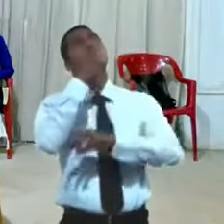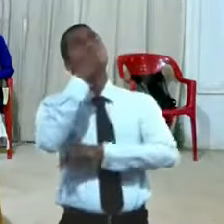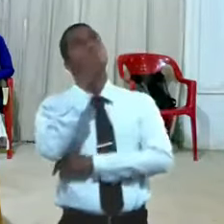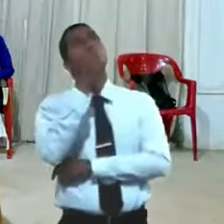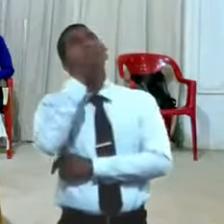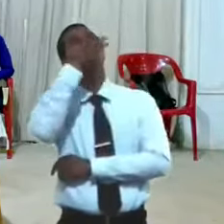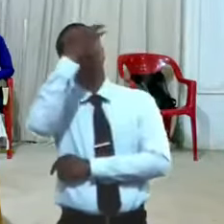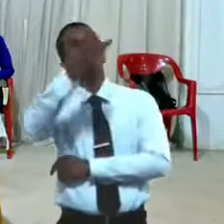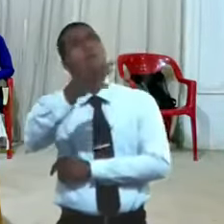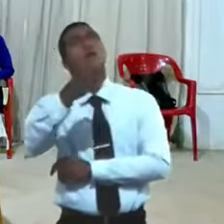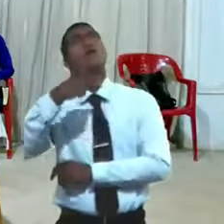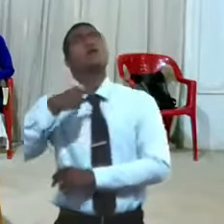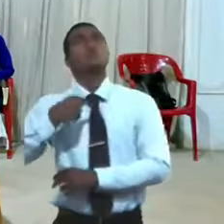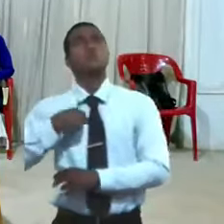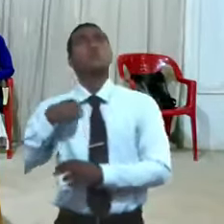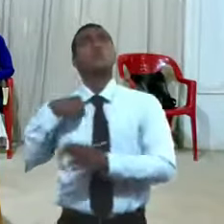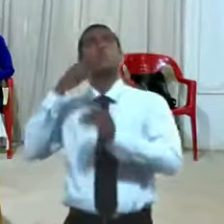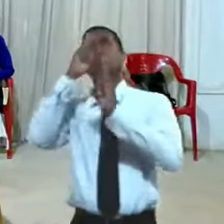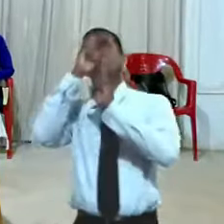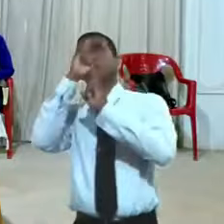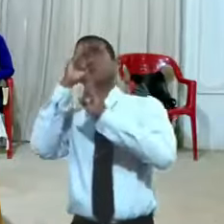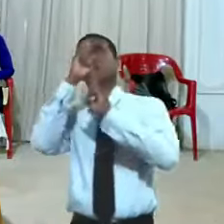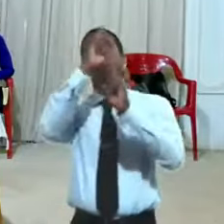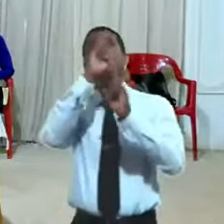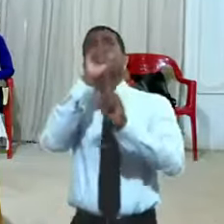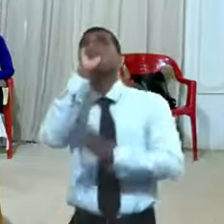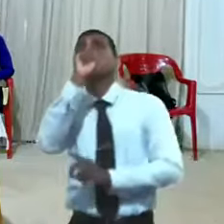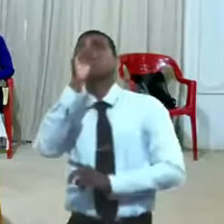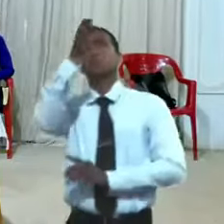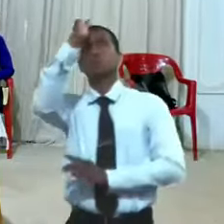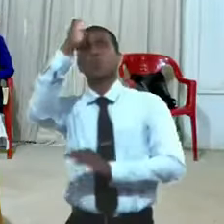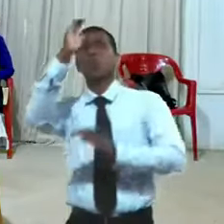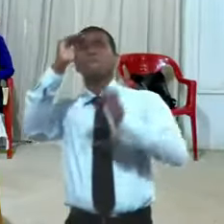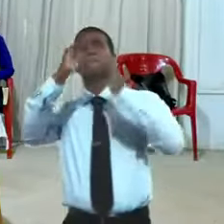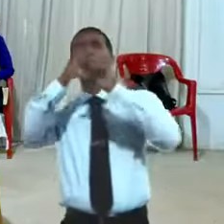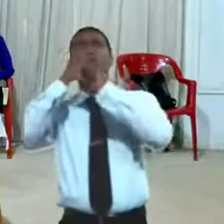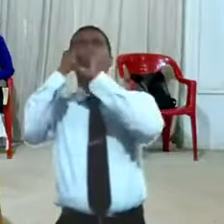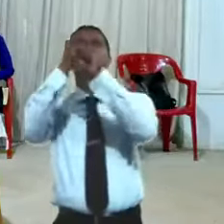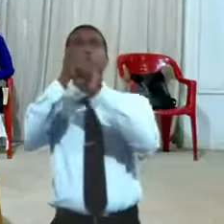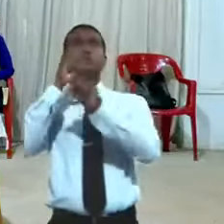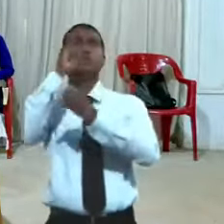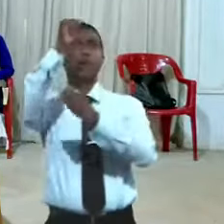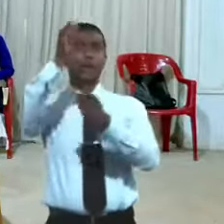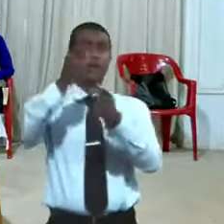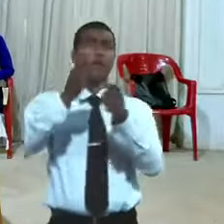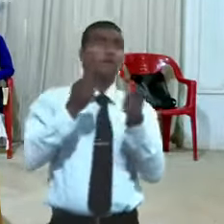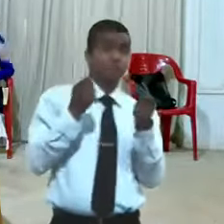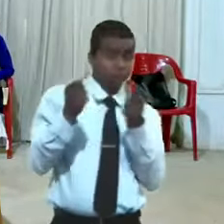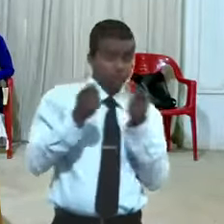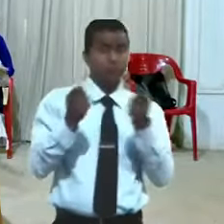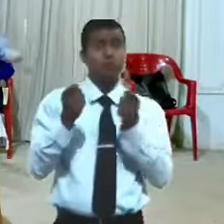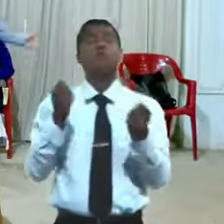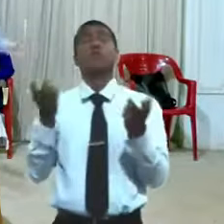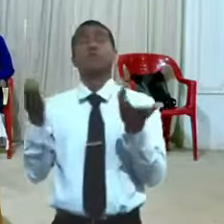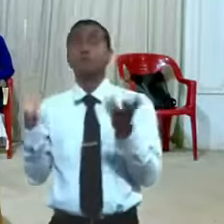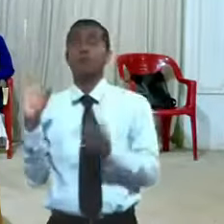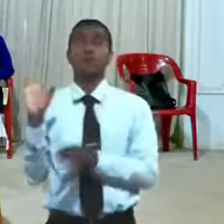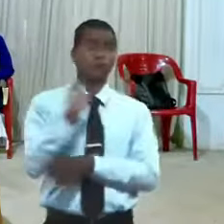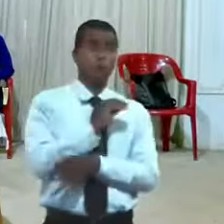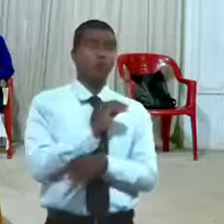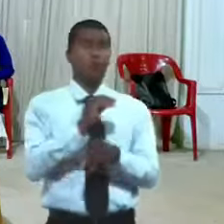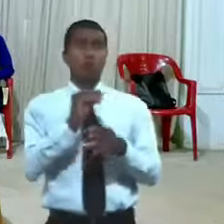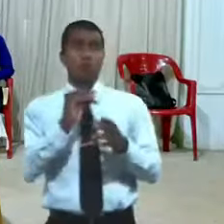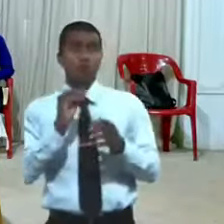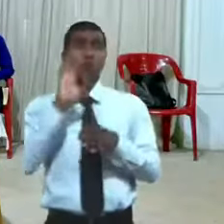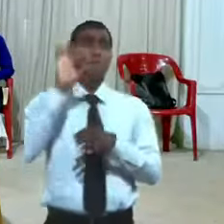un Dios en el cielo que maneja todas las cosas a él debe someterse todo pueblo toda lengua